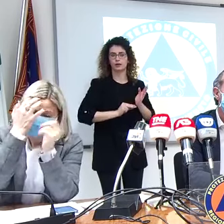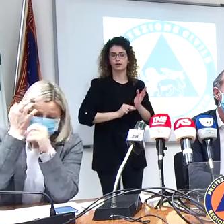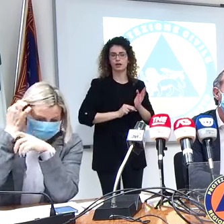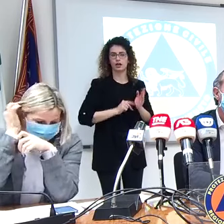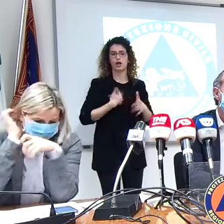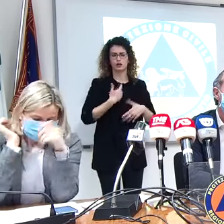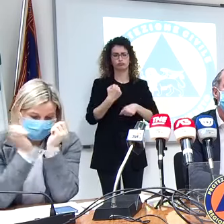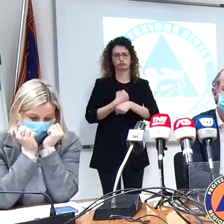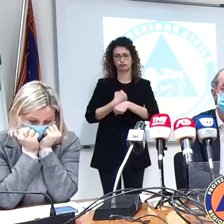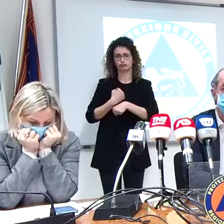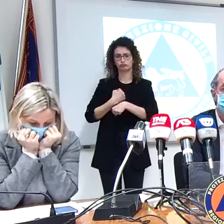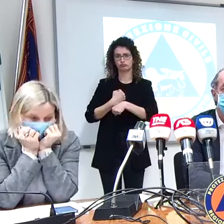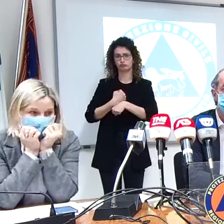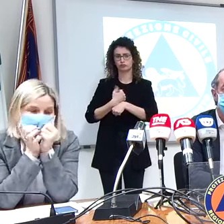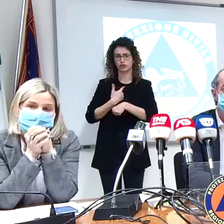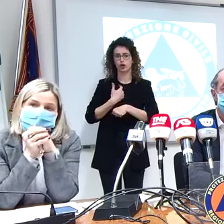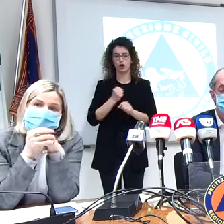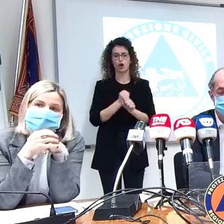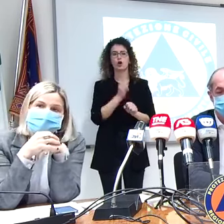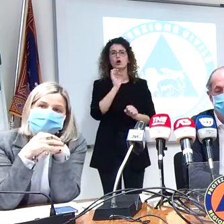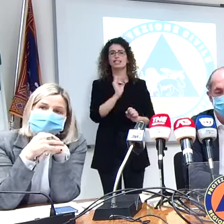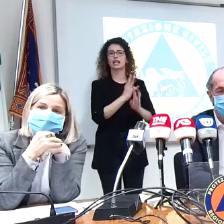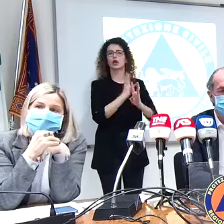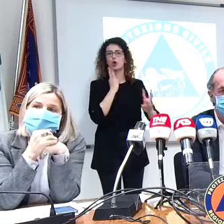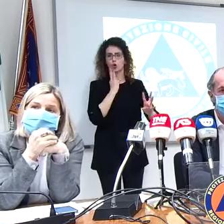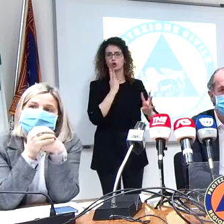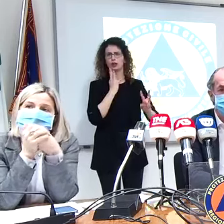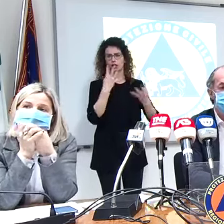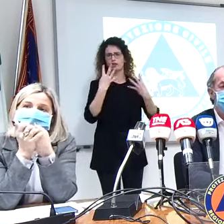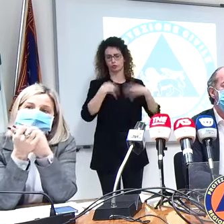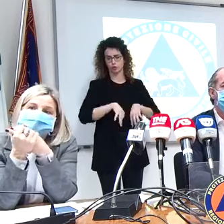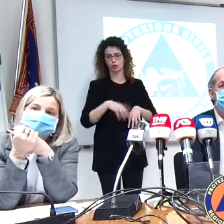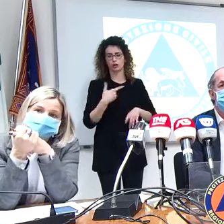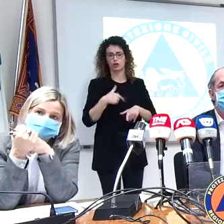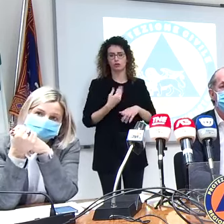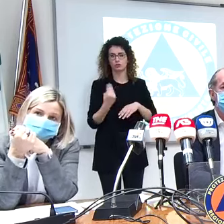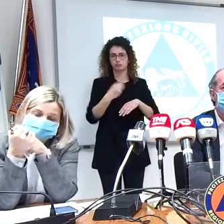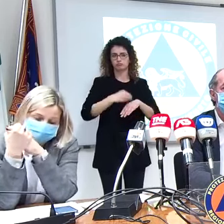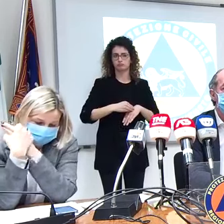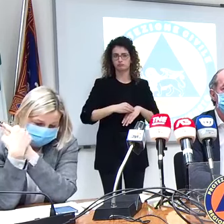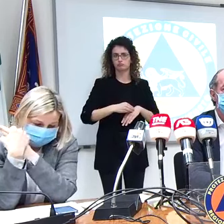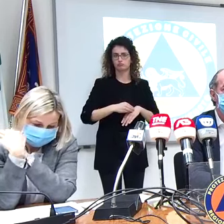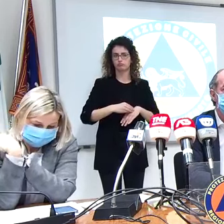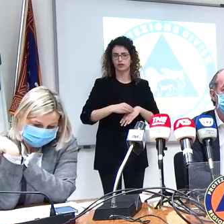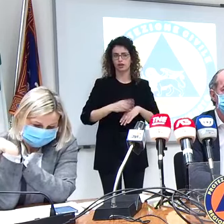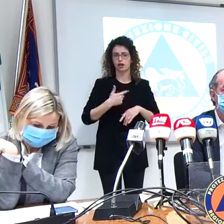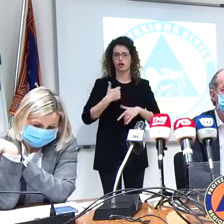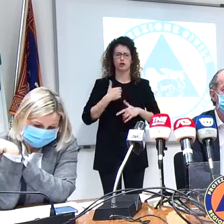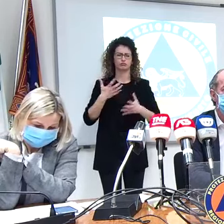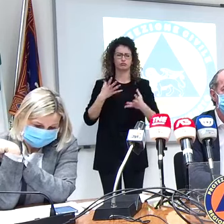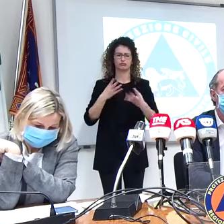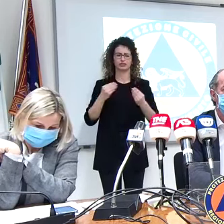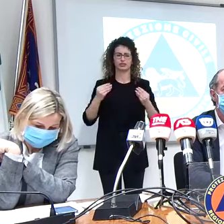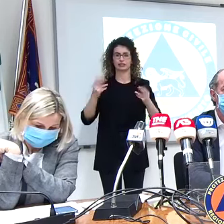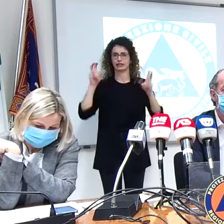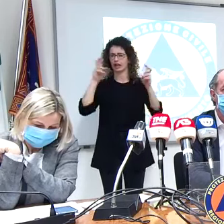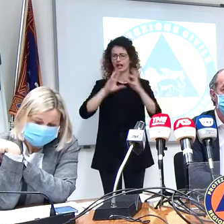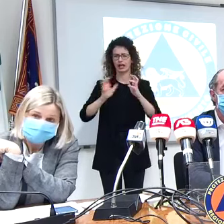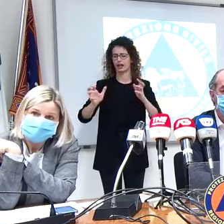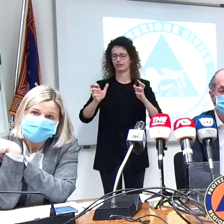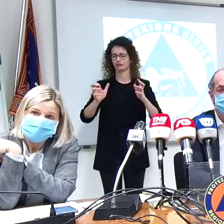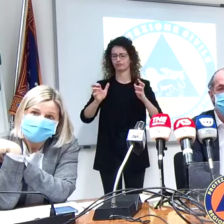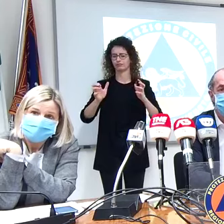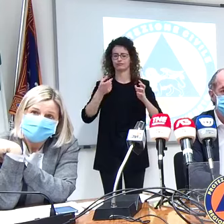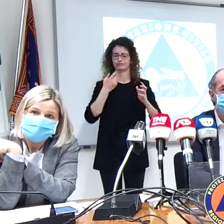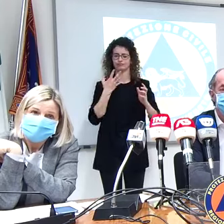ancora tutti in itinere? No, zero code funziona, lo stiamo implementando, però vorrei non parlare di dieci argomenti oggi, se permettete, perché